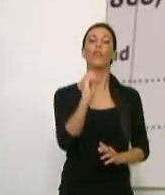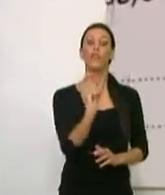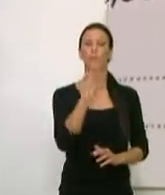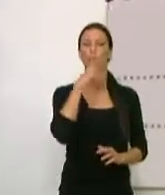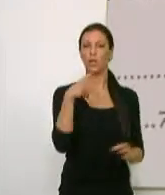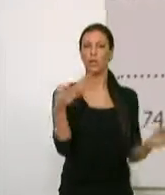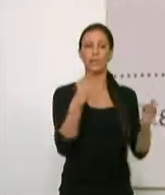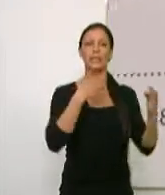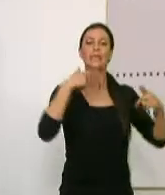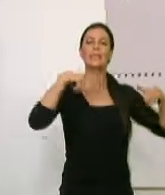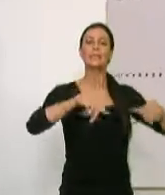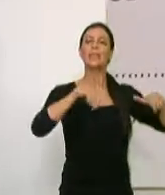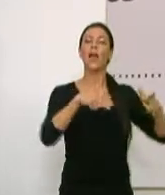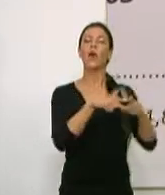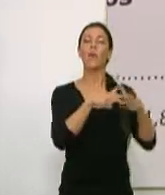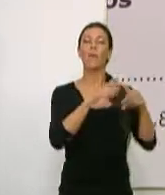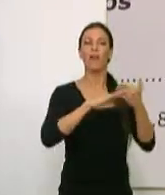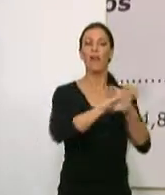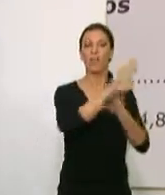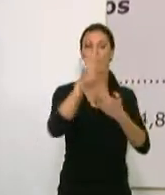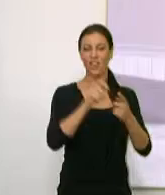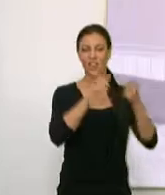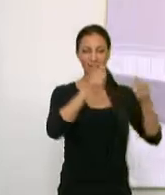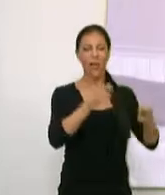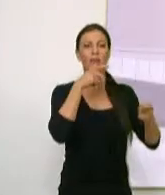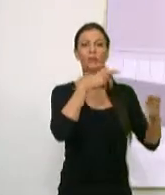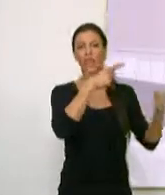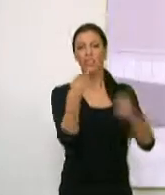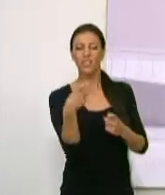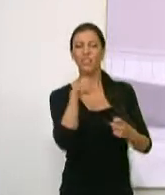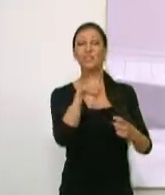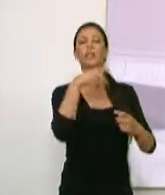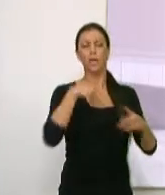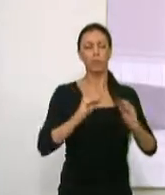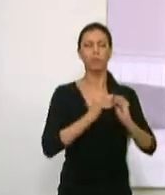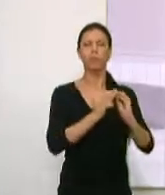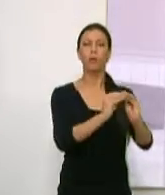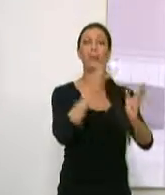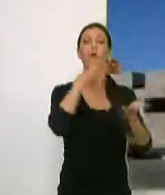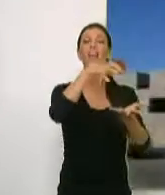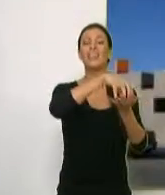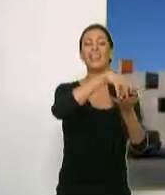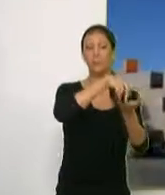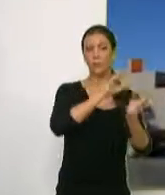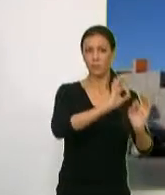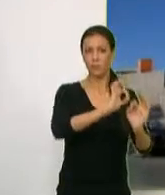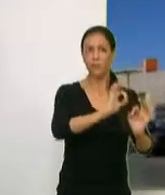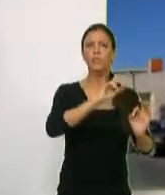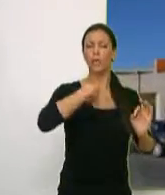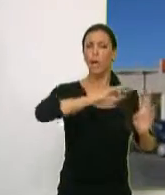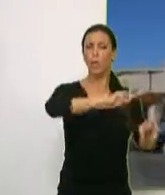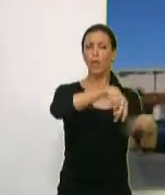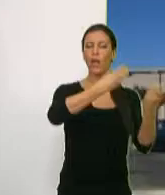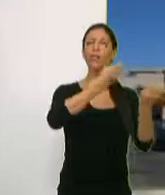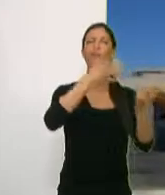que se convertirá en sede de la agrupación de vecinos tras la instalación ya diseñada como kiosco y que